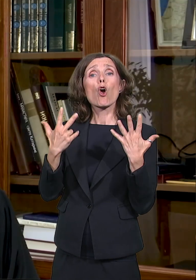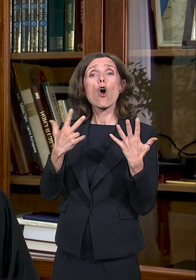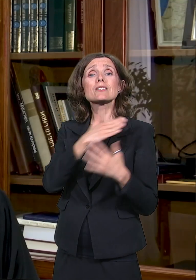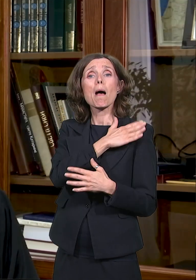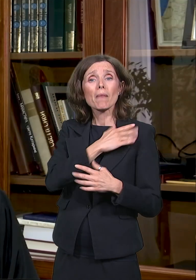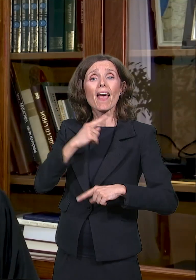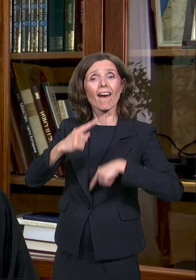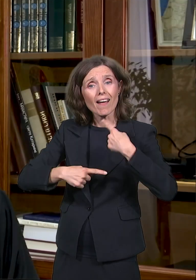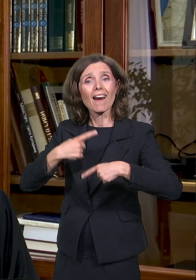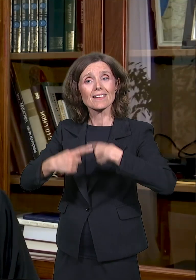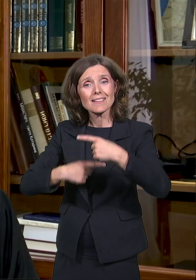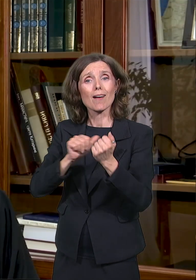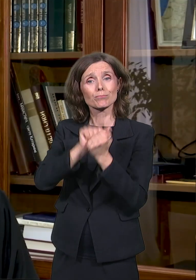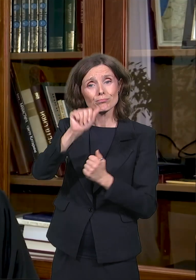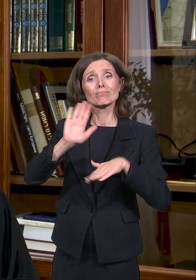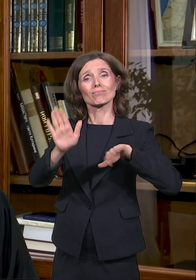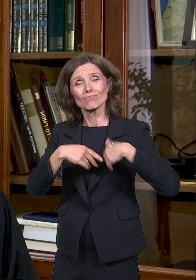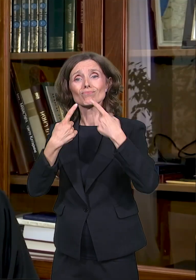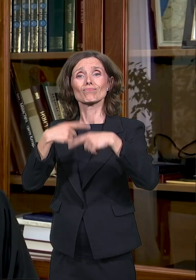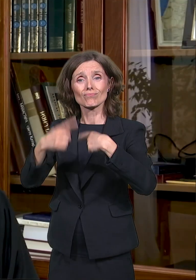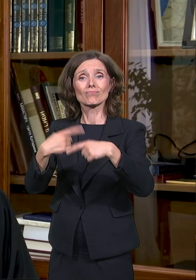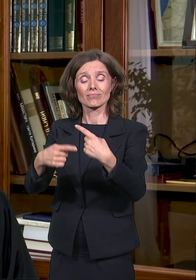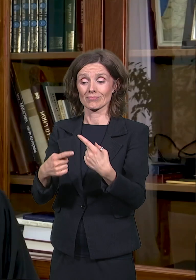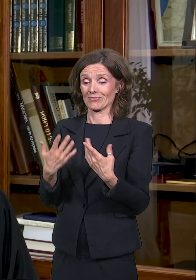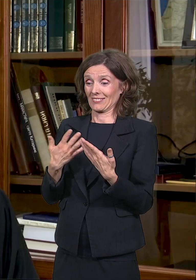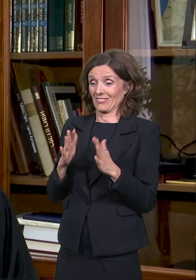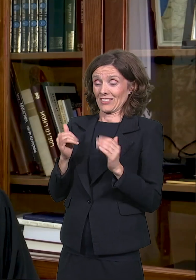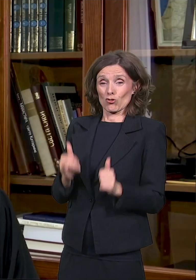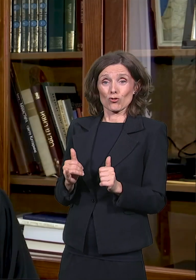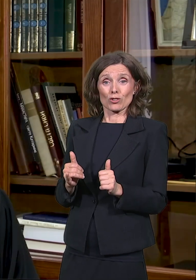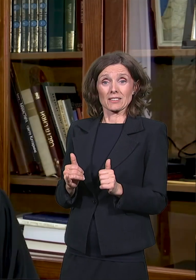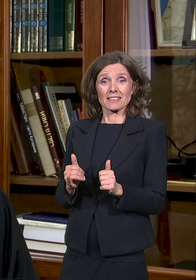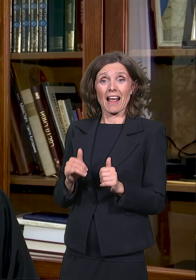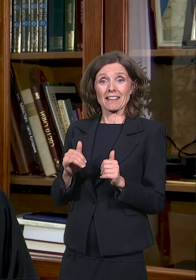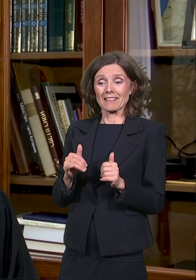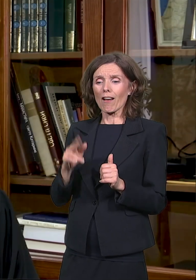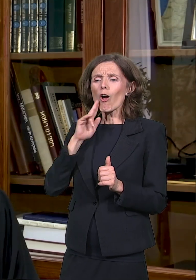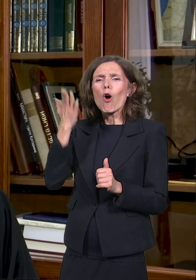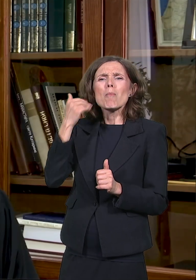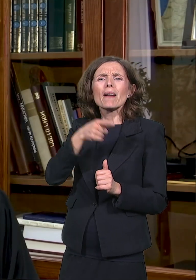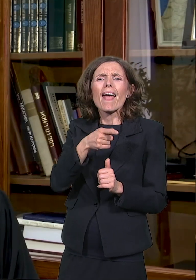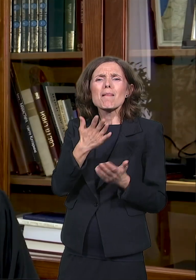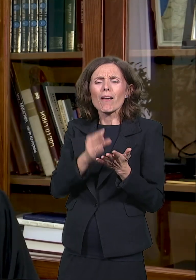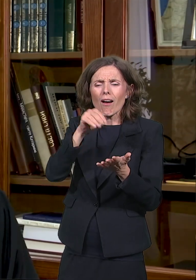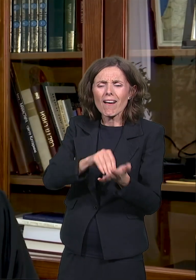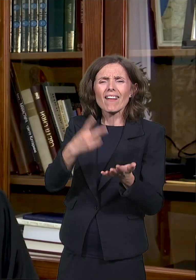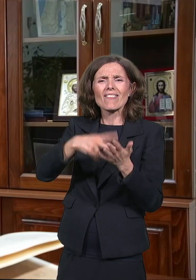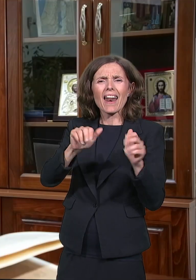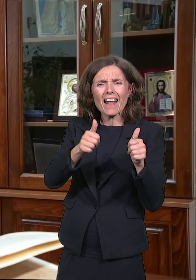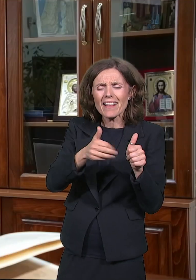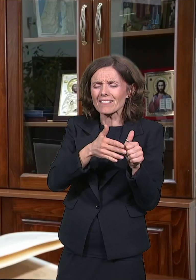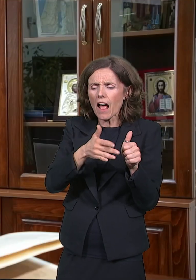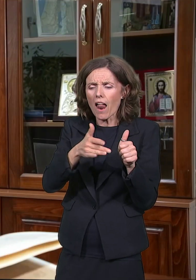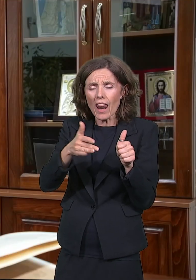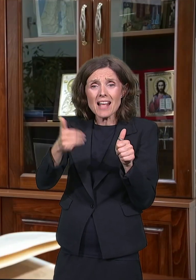Već sad imamo prve generacije i sveštenike, i džakone, i veroučitelje. To su